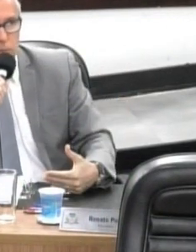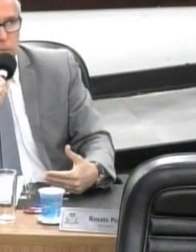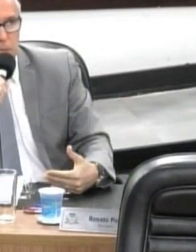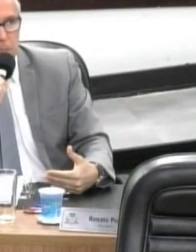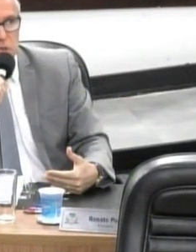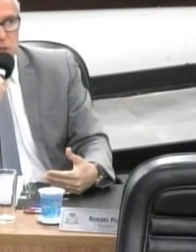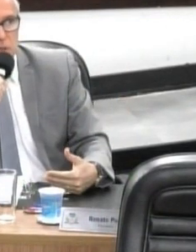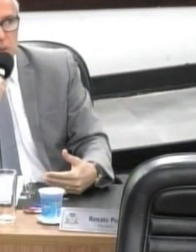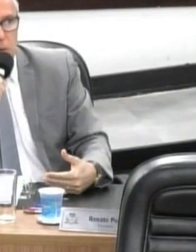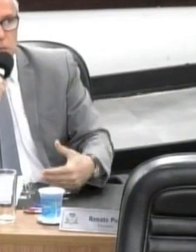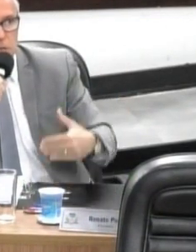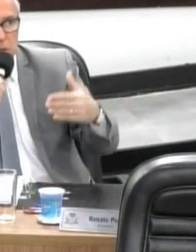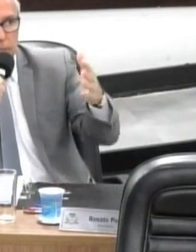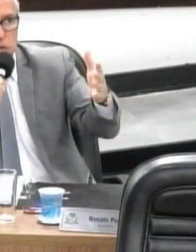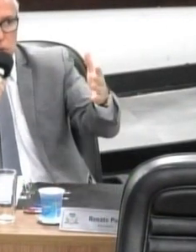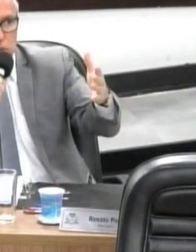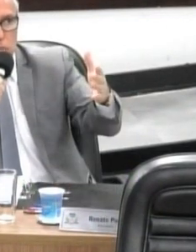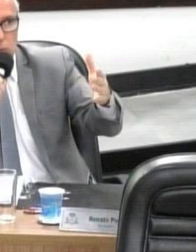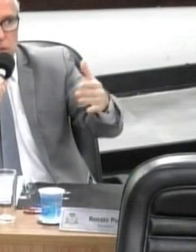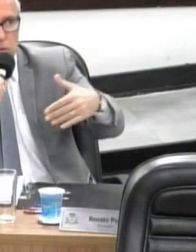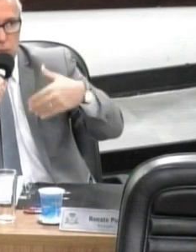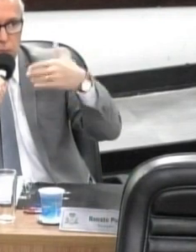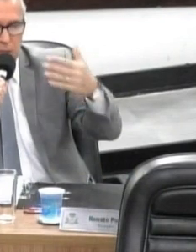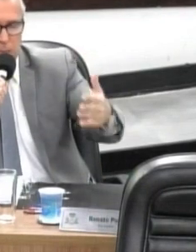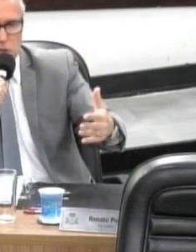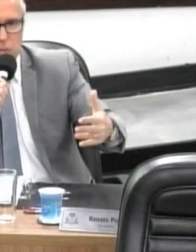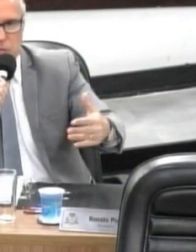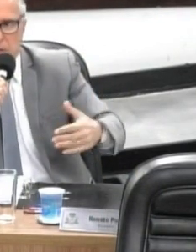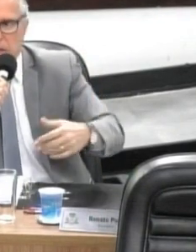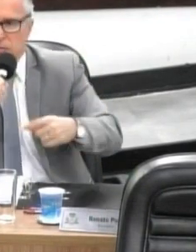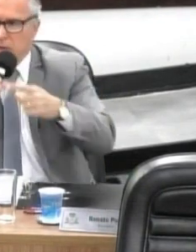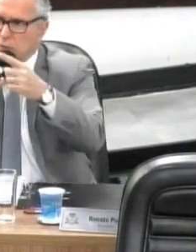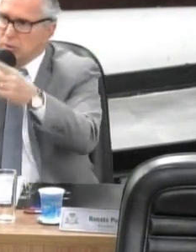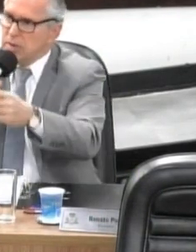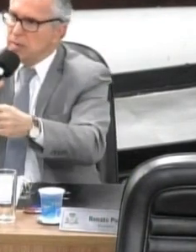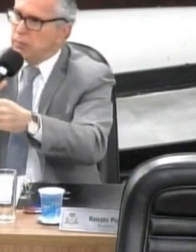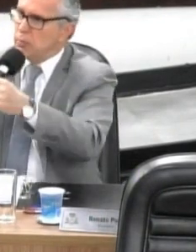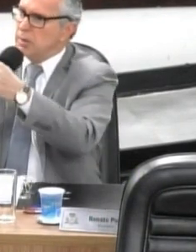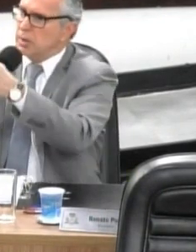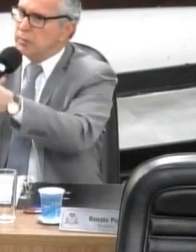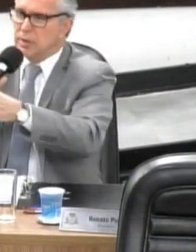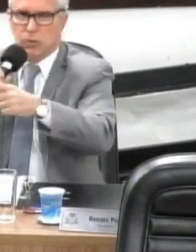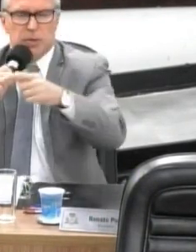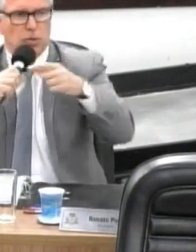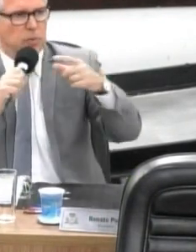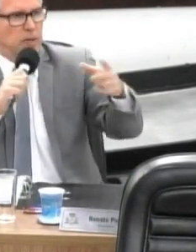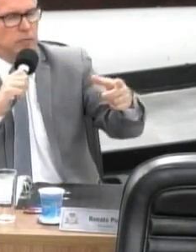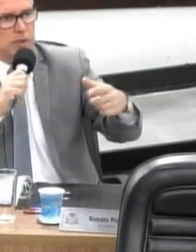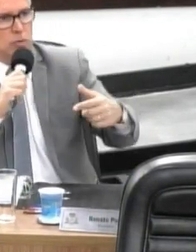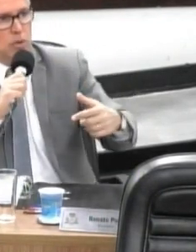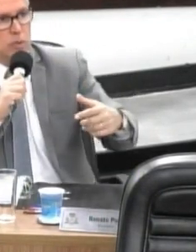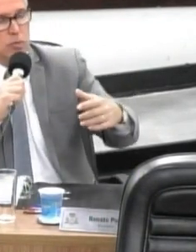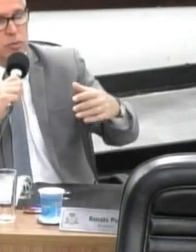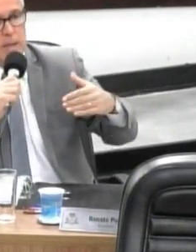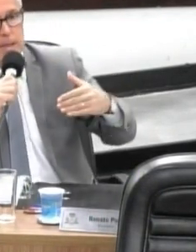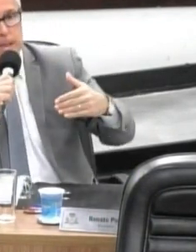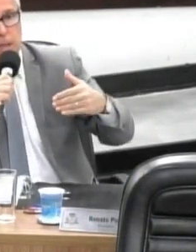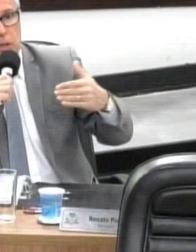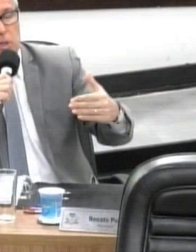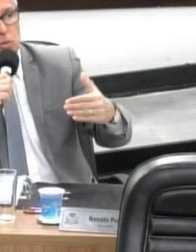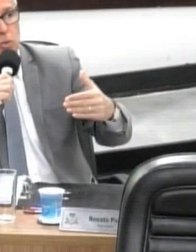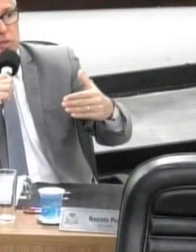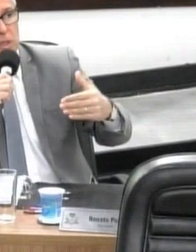procurado para pedir algumas intervenções junto ao trânsito. Eu fui lá mais de uma vez, o vereador Rodélio foi comigo, o vereador Pedro Roberto, o vereador Robson